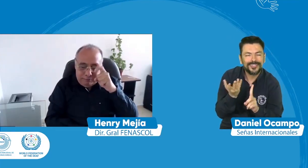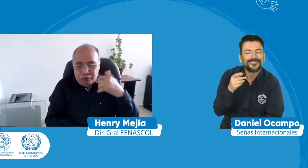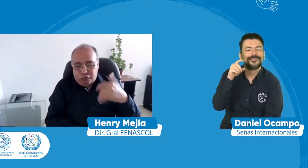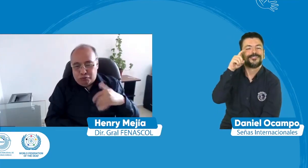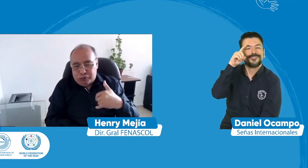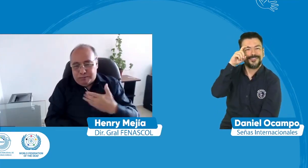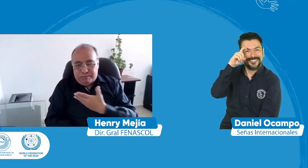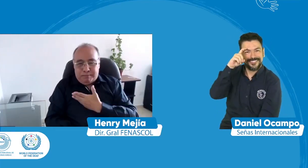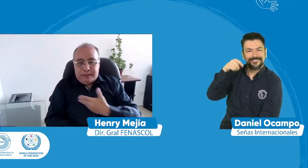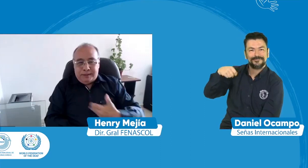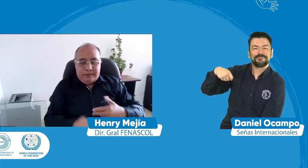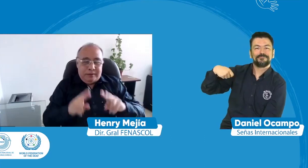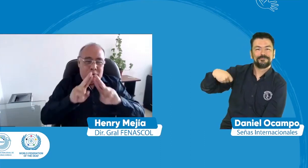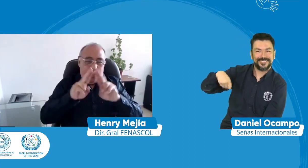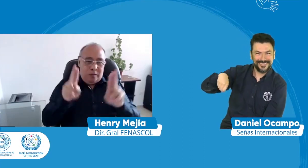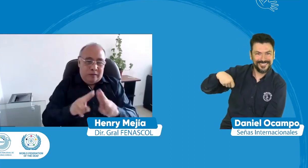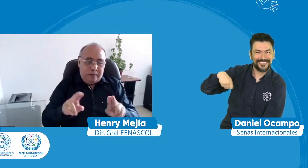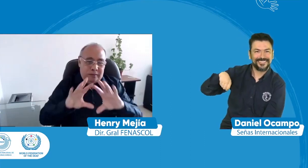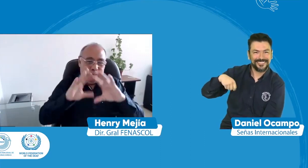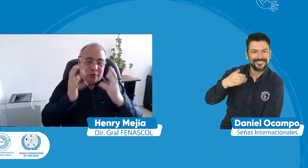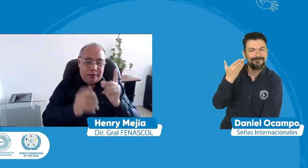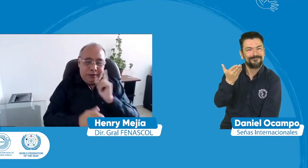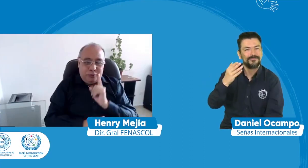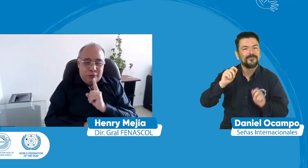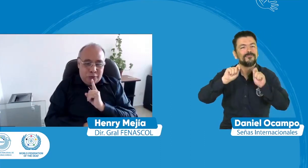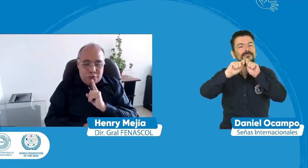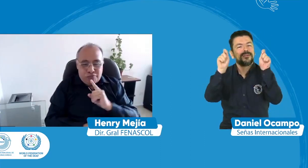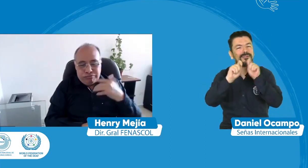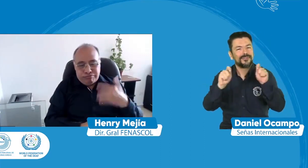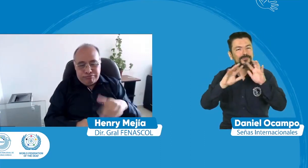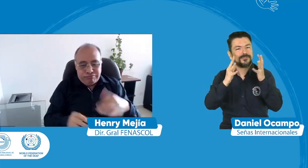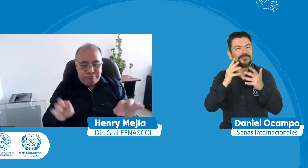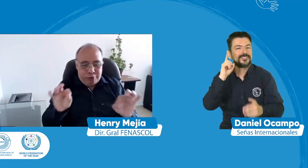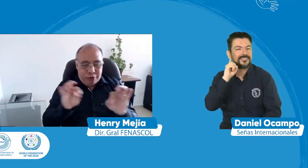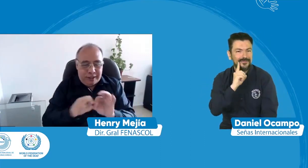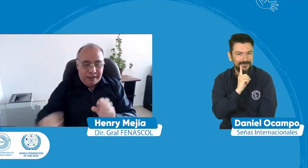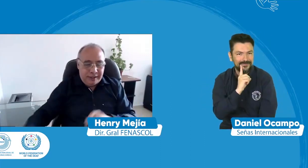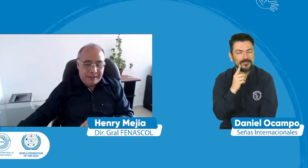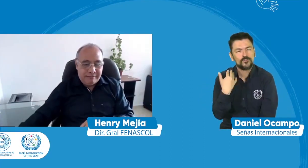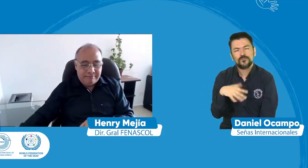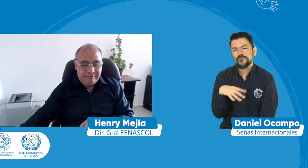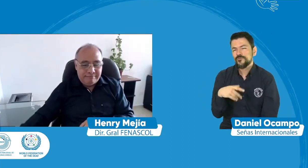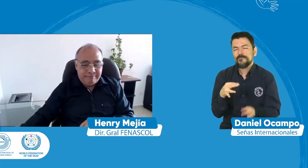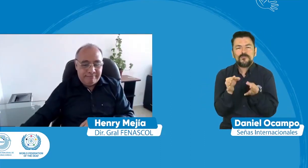acompaña que es Joseph Murray presidente de la Federación Mundial de Sordos